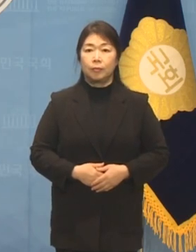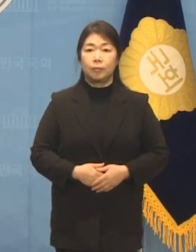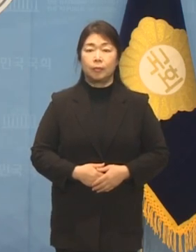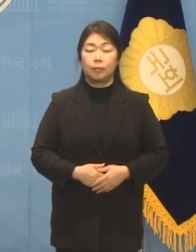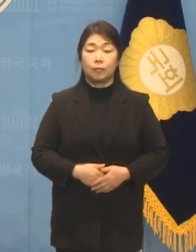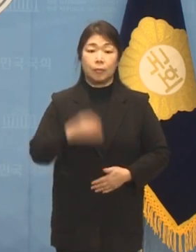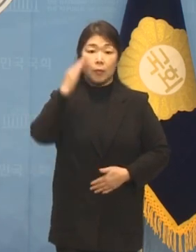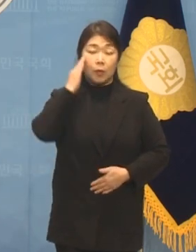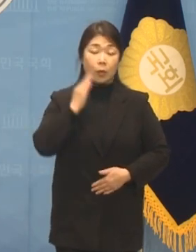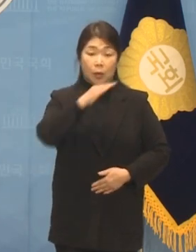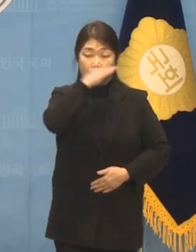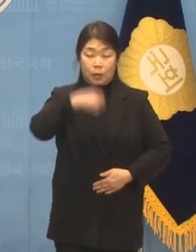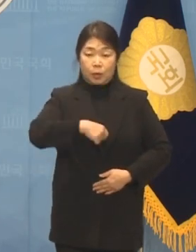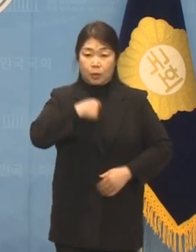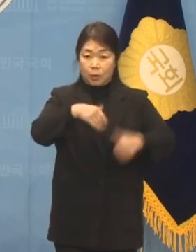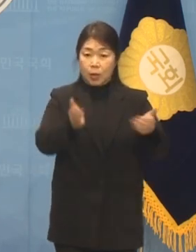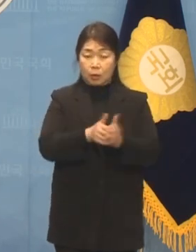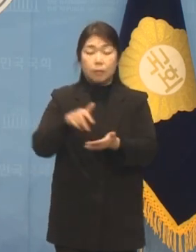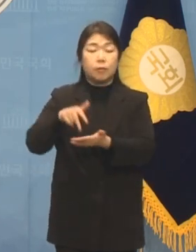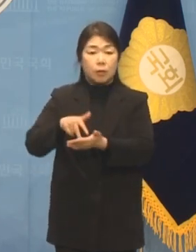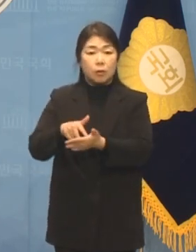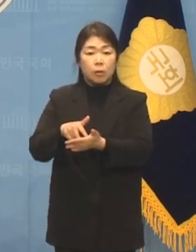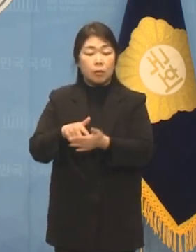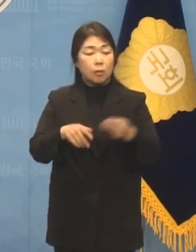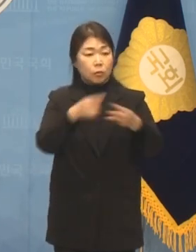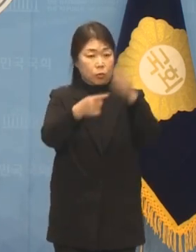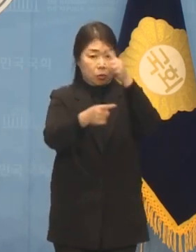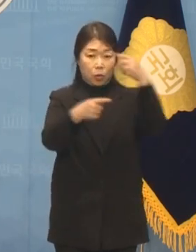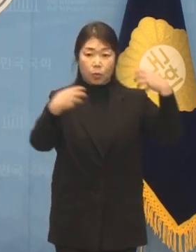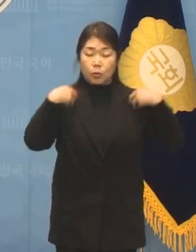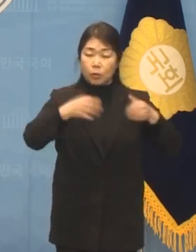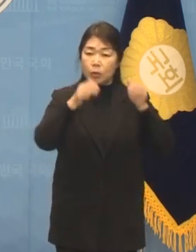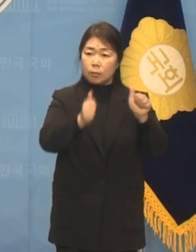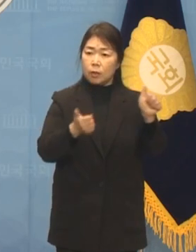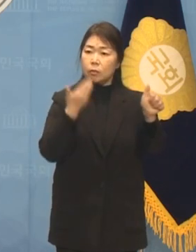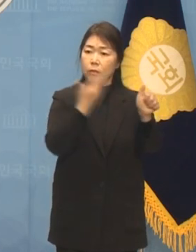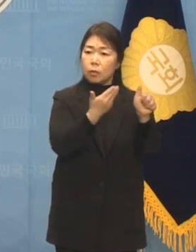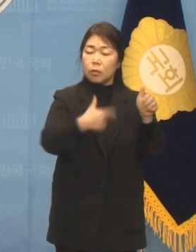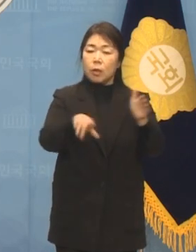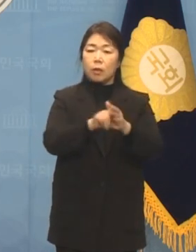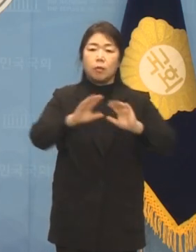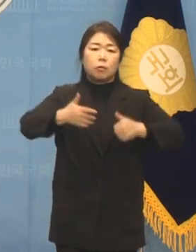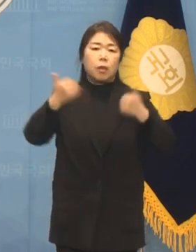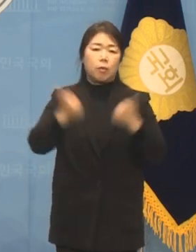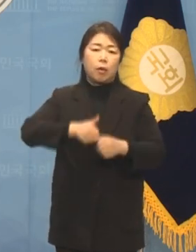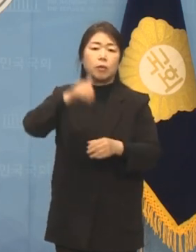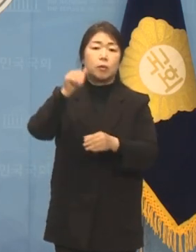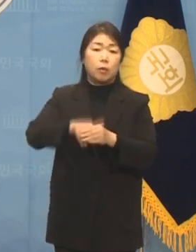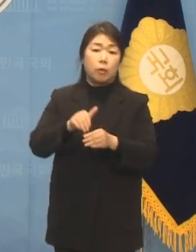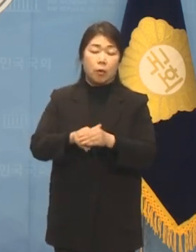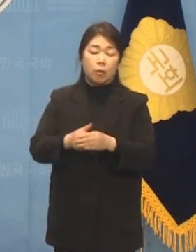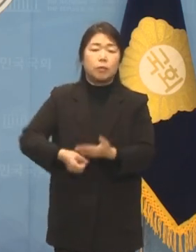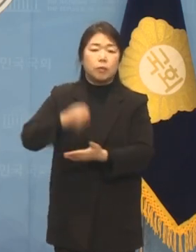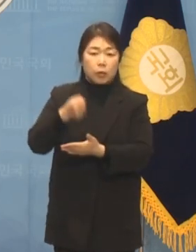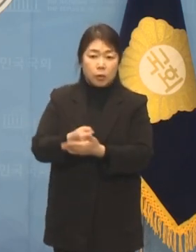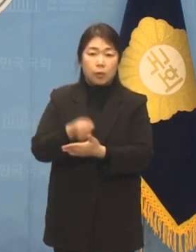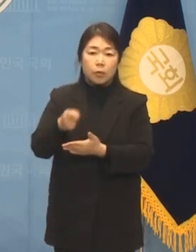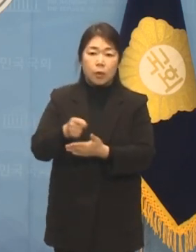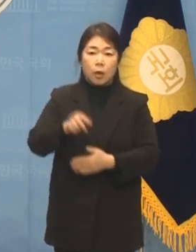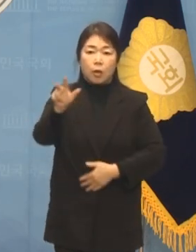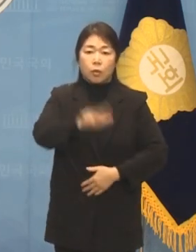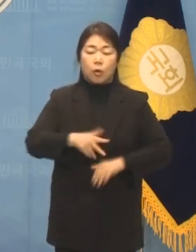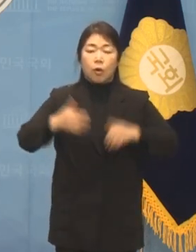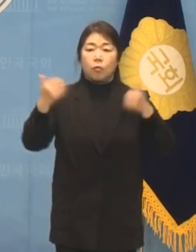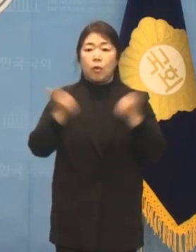녹색정의당은 윤석열 정권 심판총선 방침 결정을 위한 전국위원회를